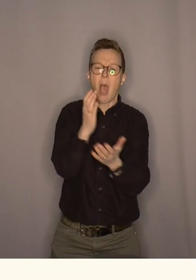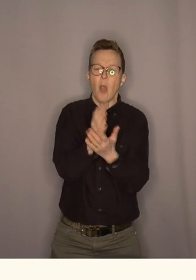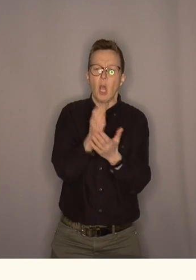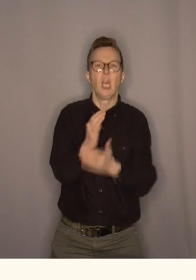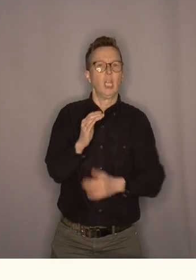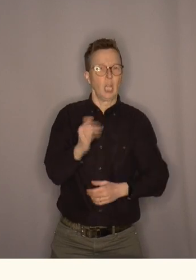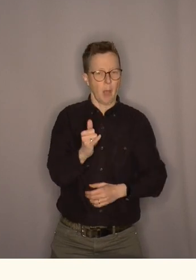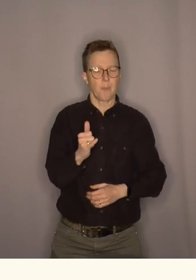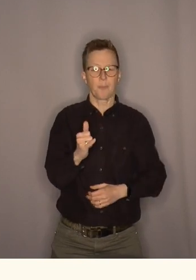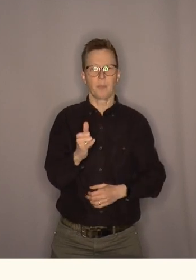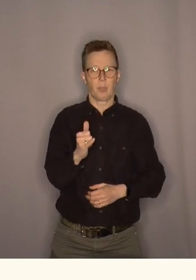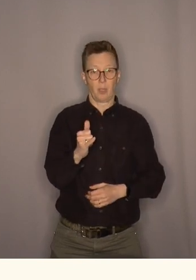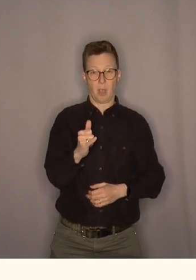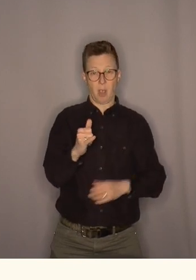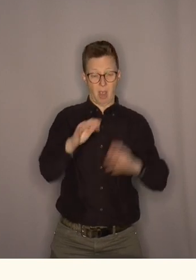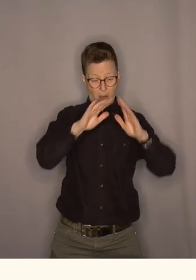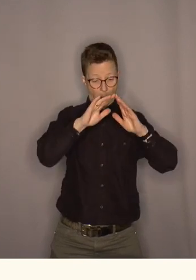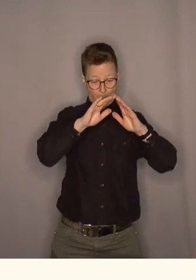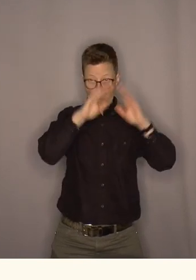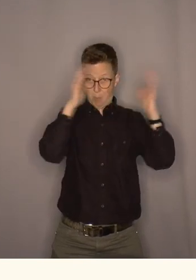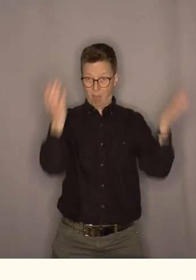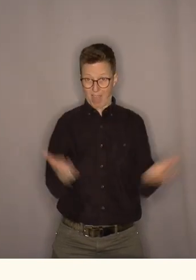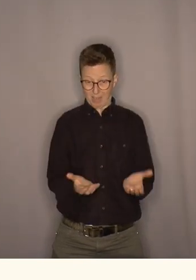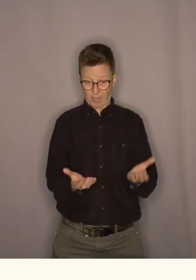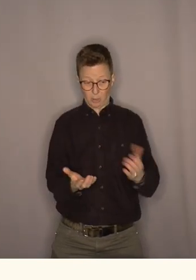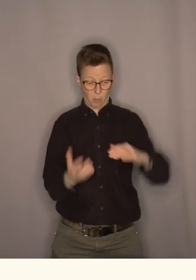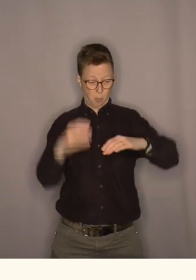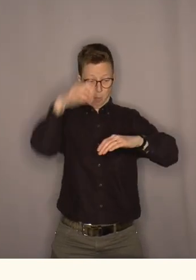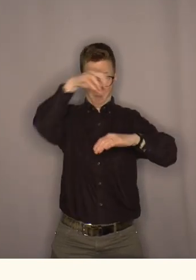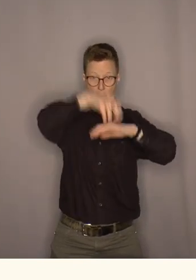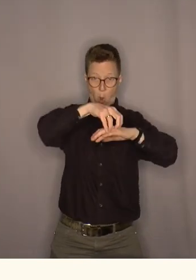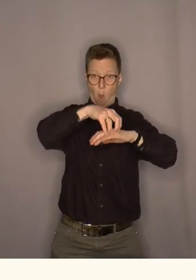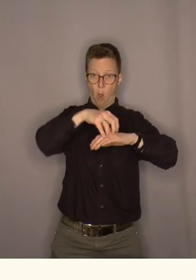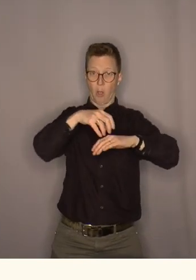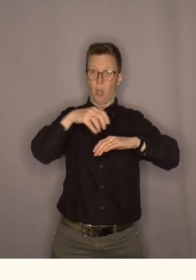at Norge skal være den siste bensinstasjonen på kloden.